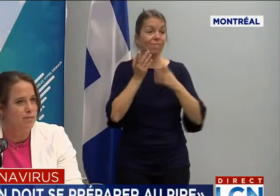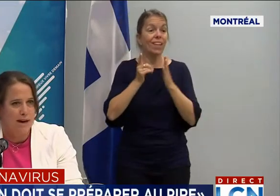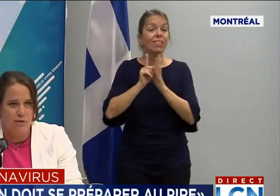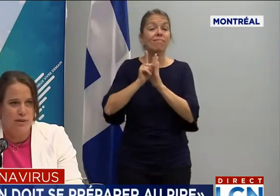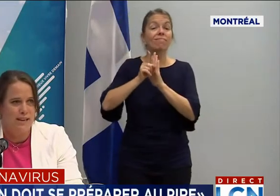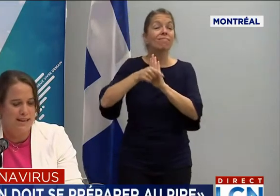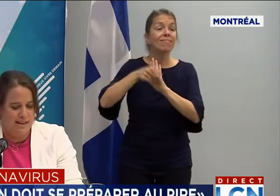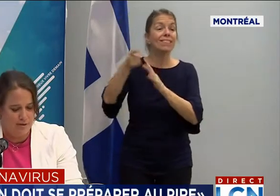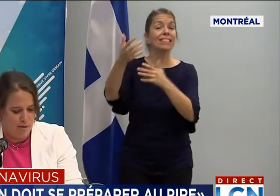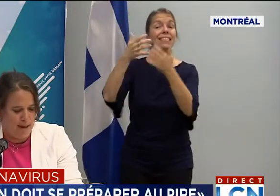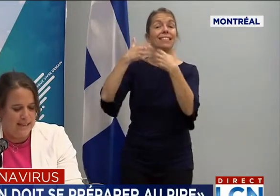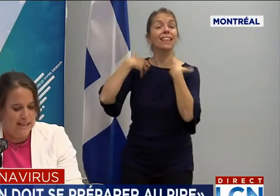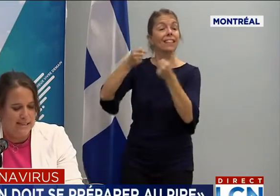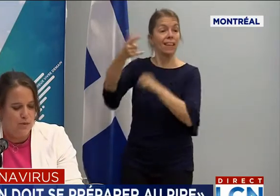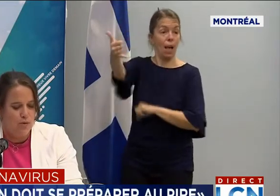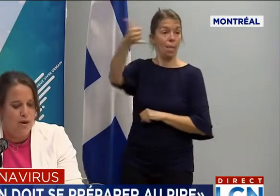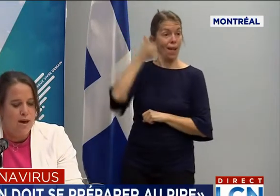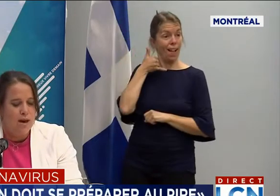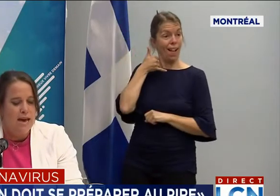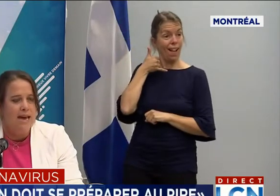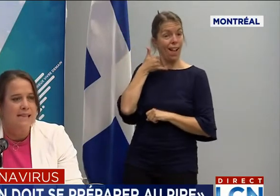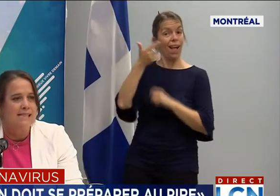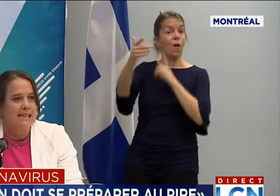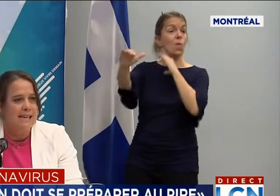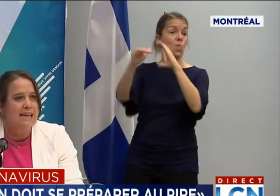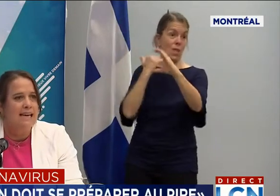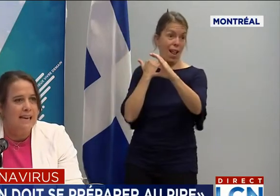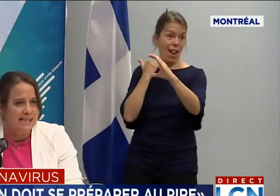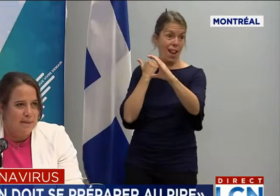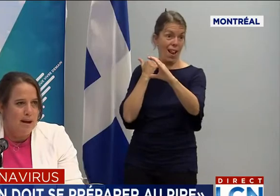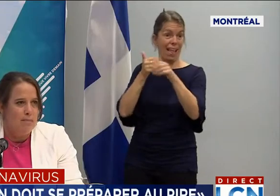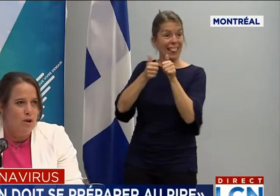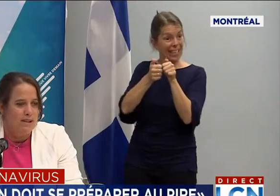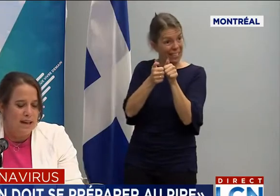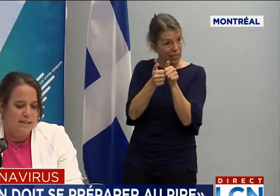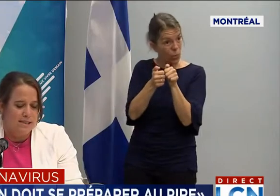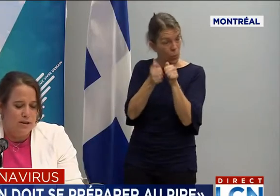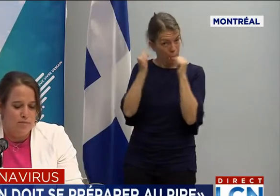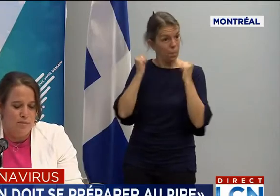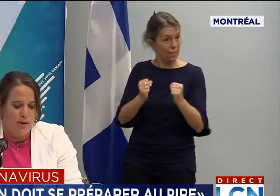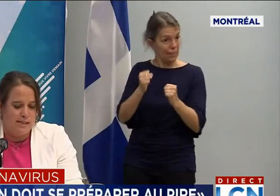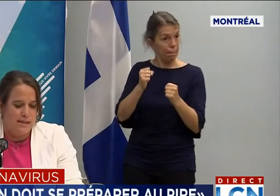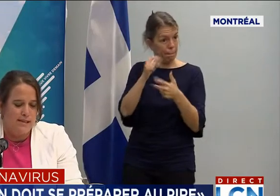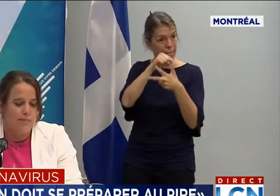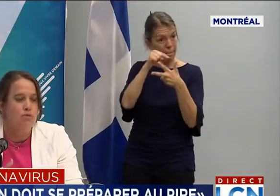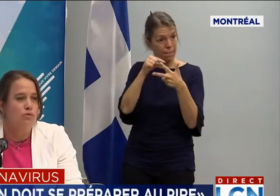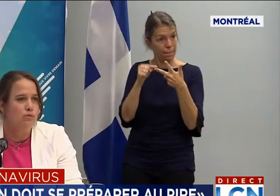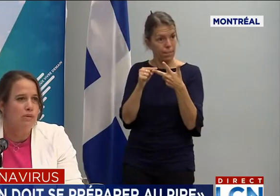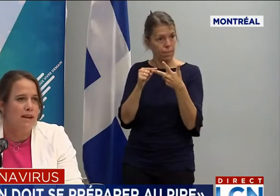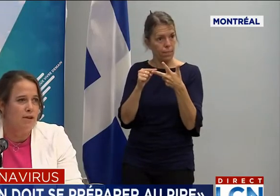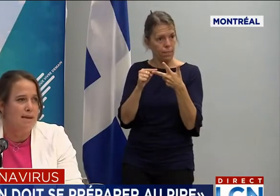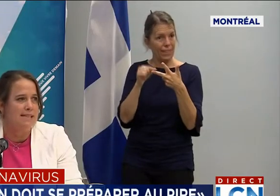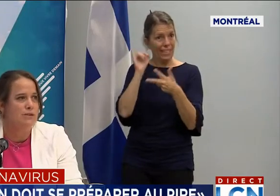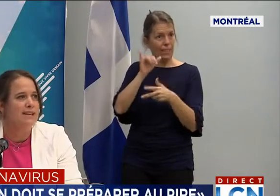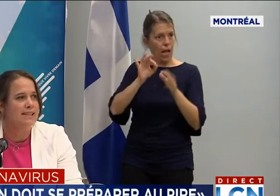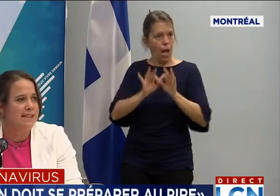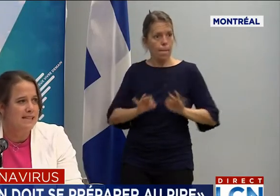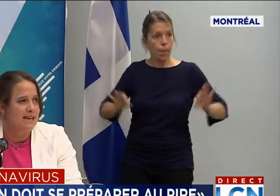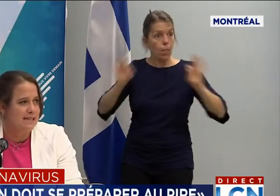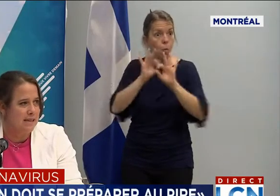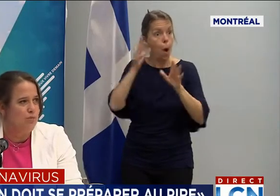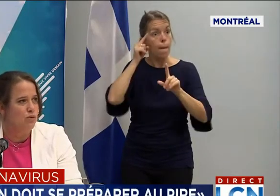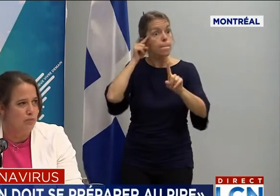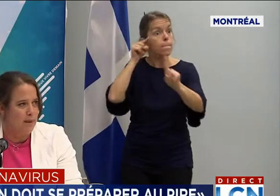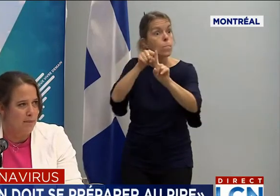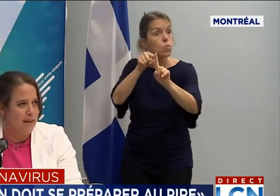téléphone, par courriel, des fois par texto. C'est extrêmement important.'est pour nous, l'information, elle est